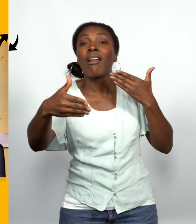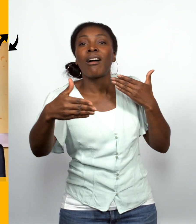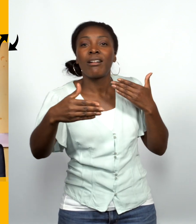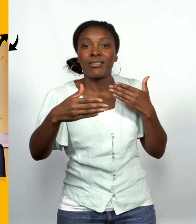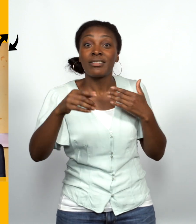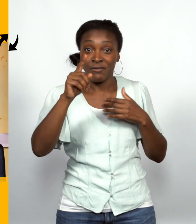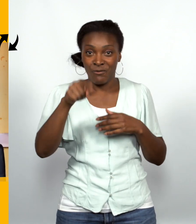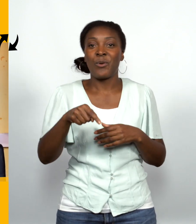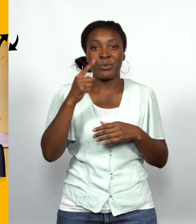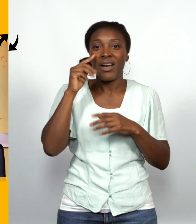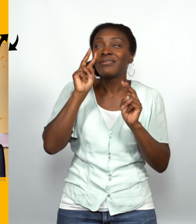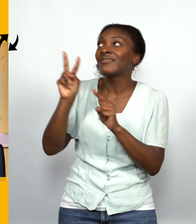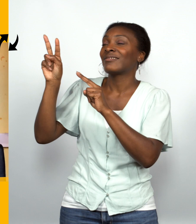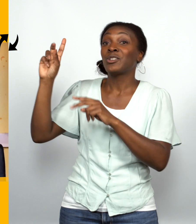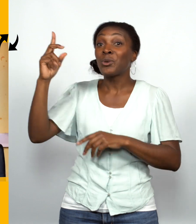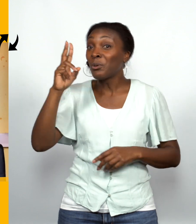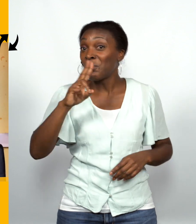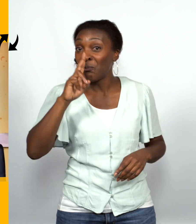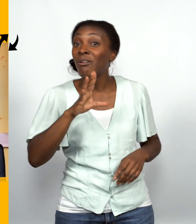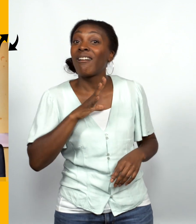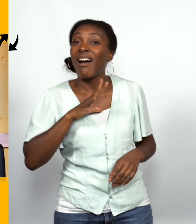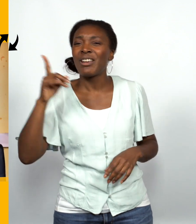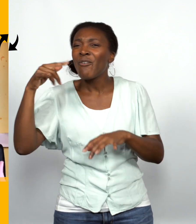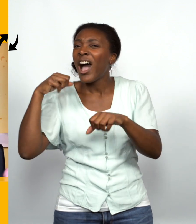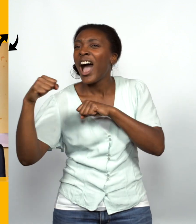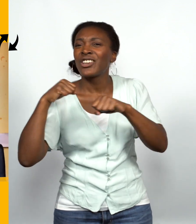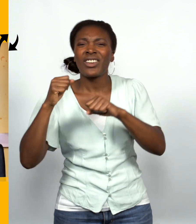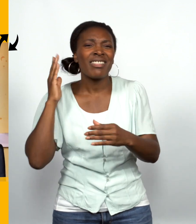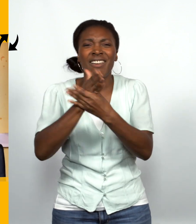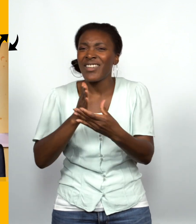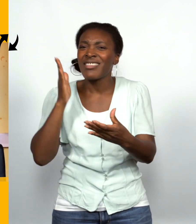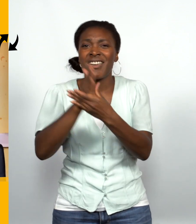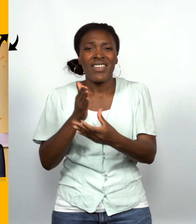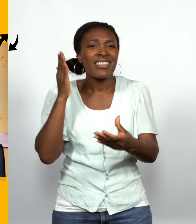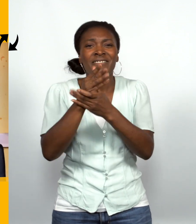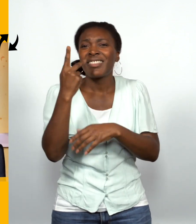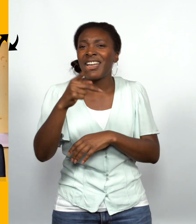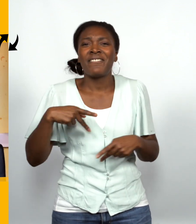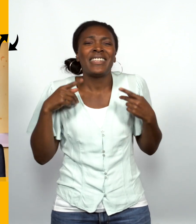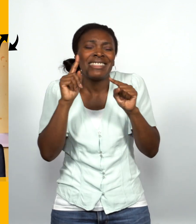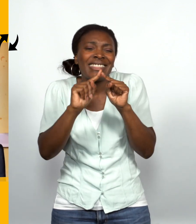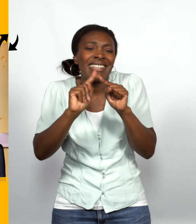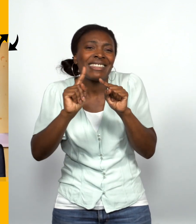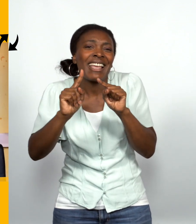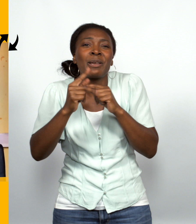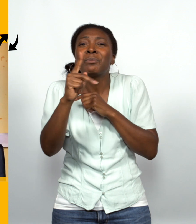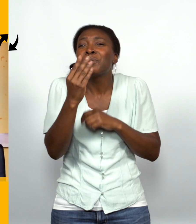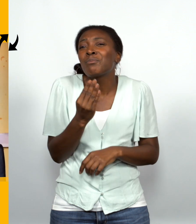si tu es attentif. Il aime, avec son humour, agir dans beaucoup de petits détails comme ça, et répondre aussi à nos besoins,